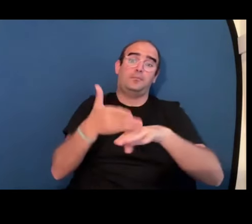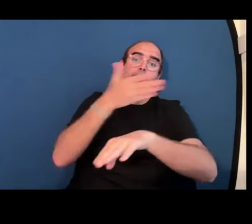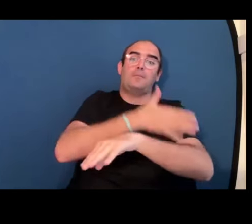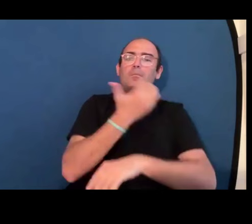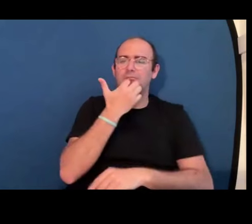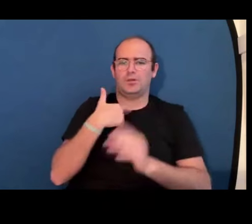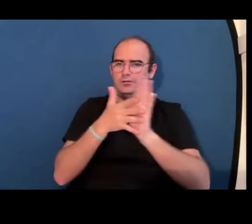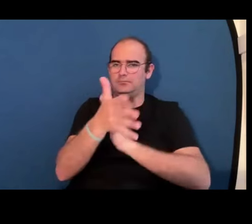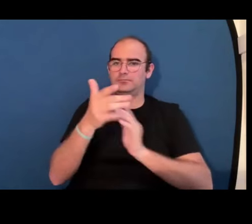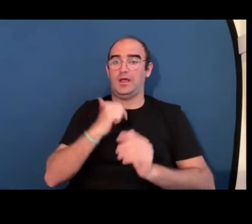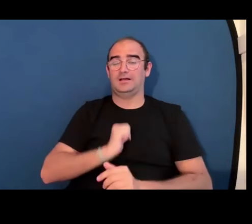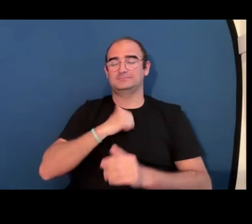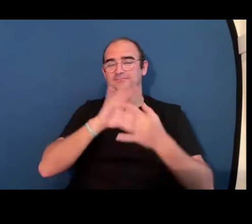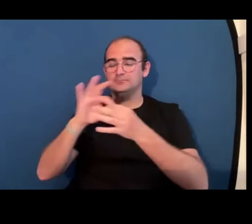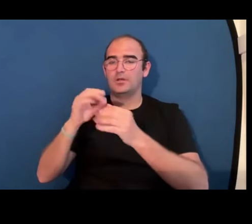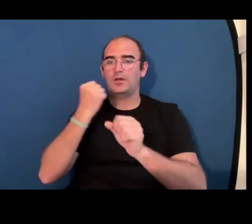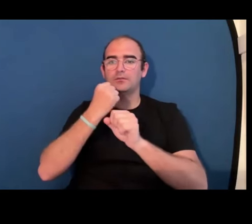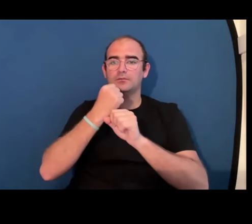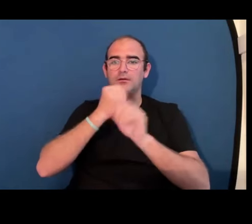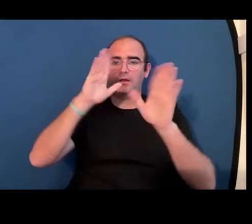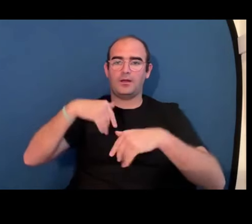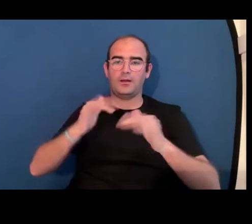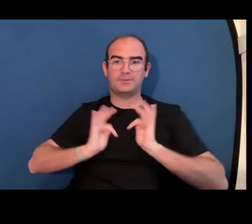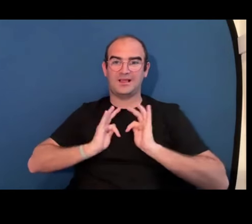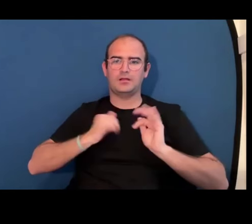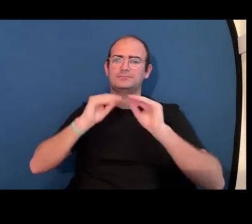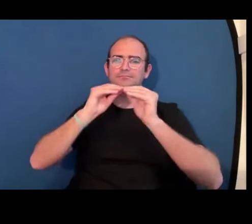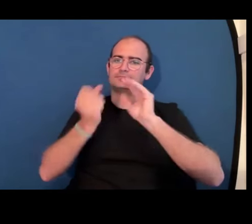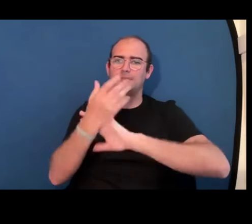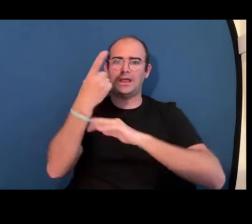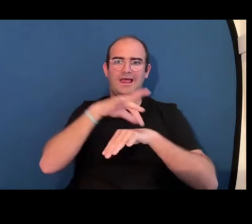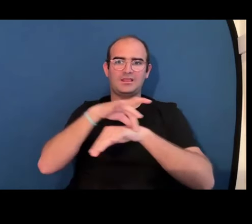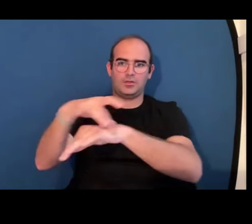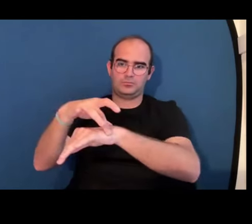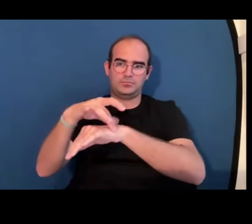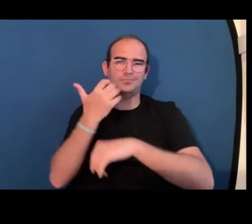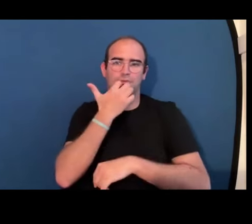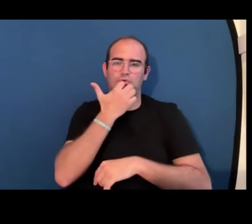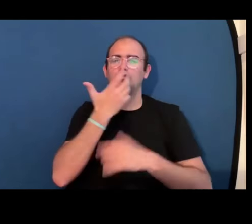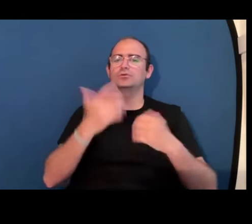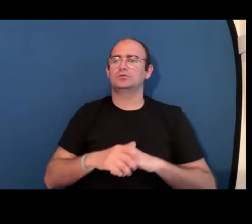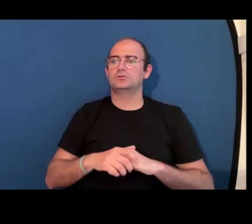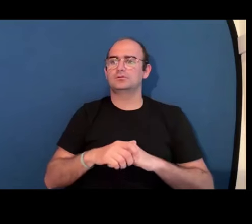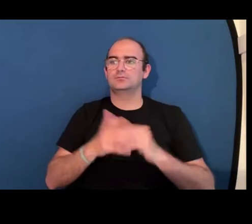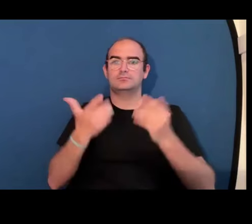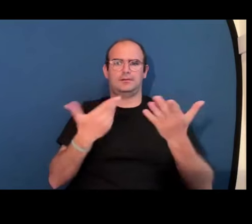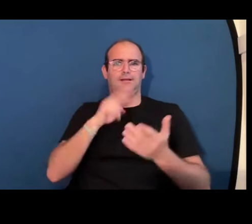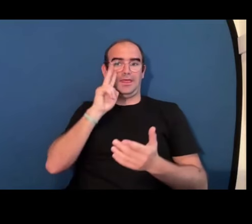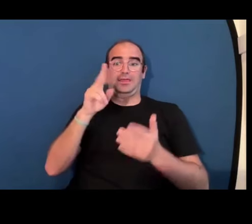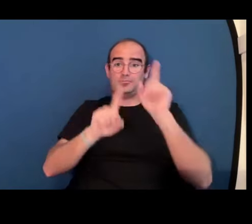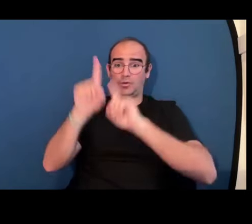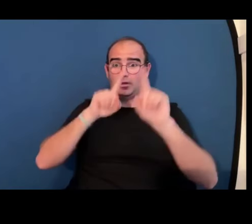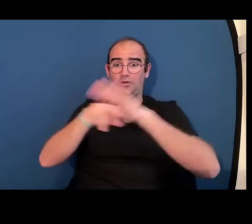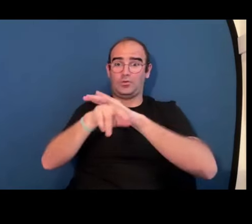gustó muchísimo es verdad que hay una serie de problemas que se van encadenando y a través del